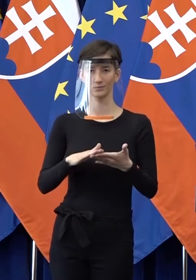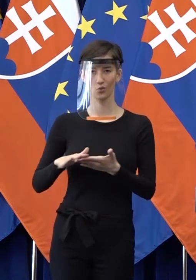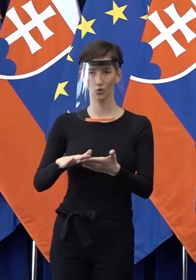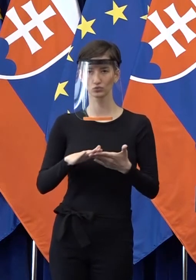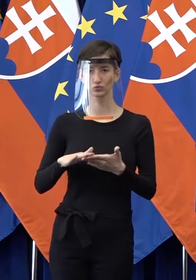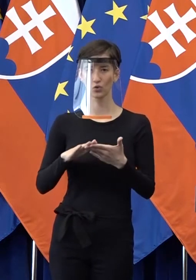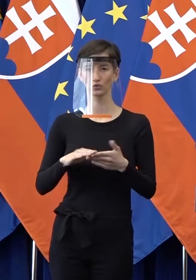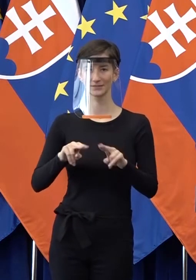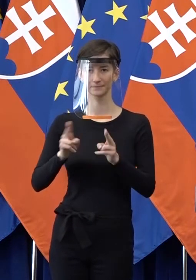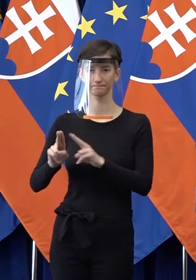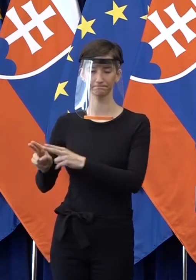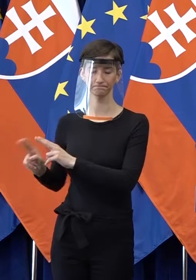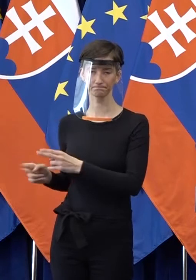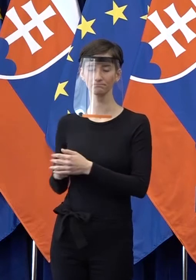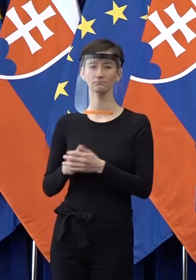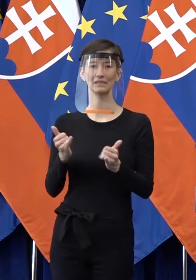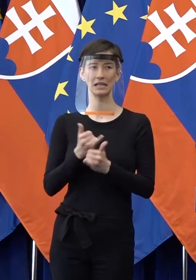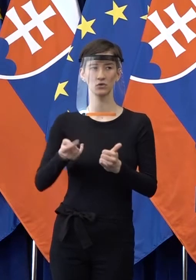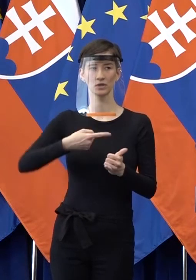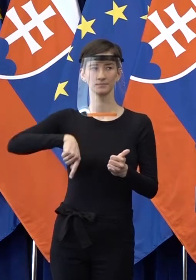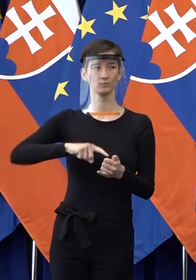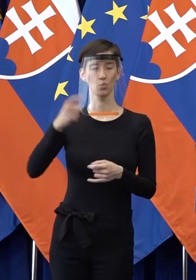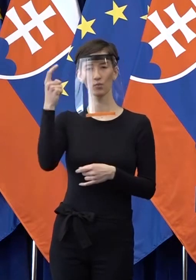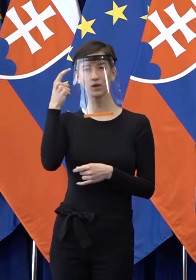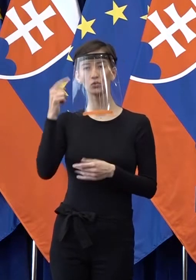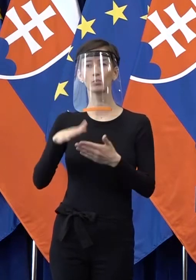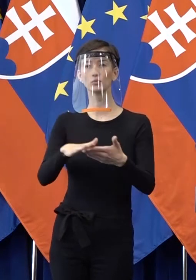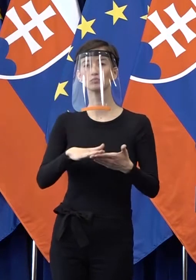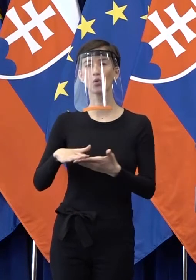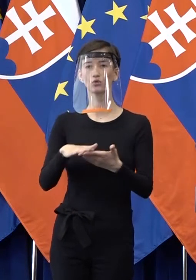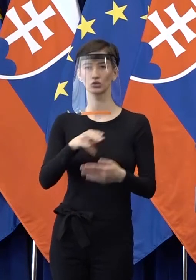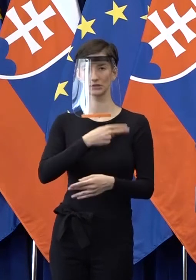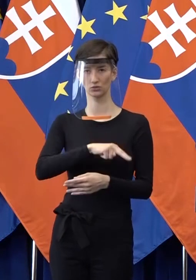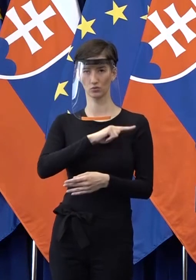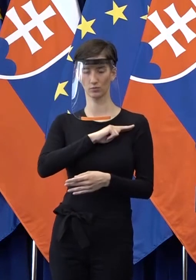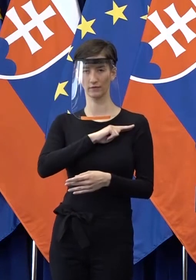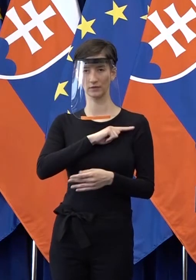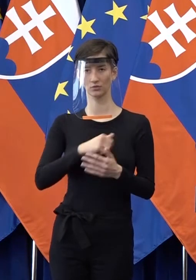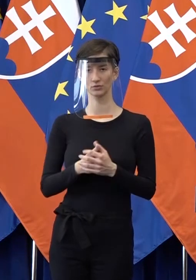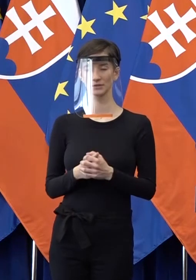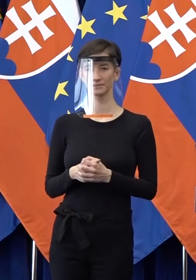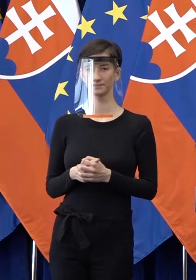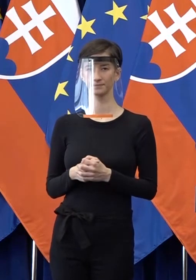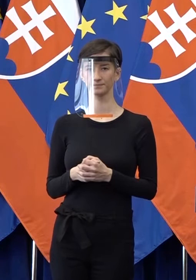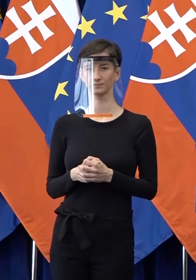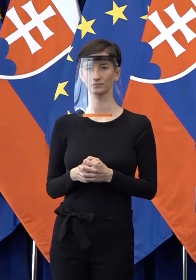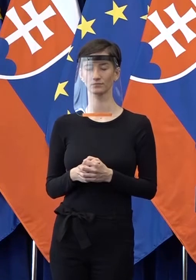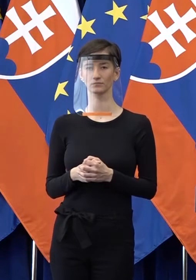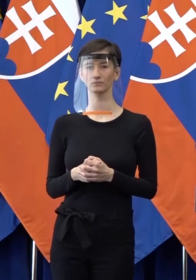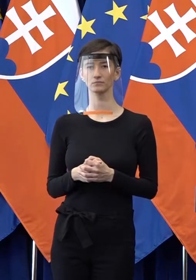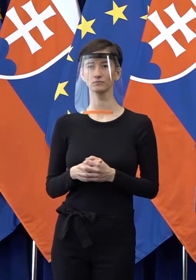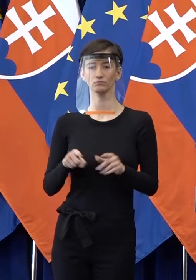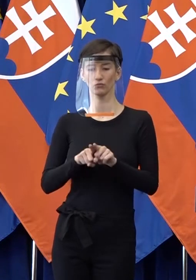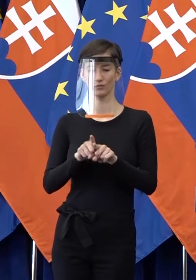naozaj ukazujeme, že uvedomujeme si tú spoločenskú zodpovednosť, ktorú ste spomenuli voči ľuďom a tak, ako ste zároveň